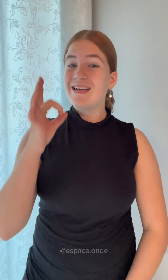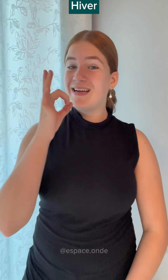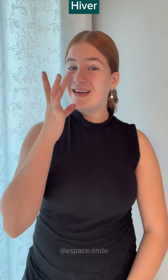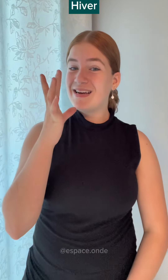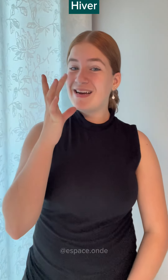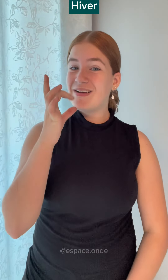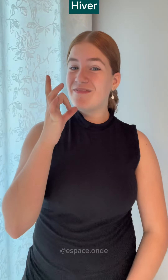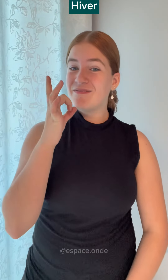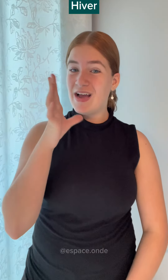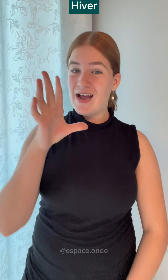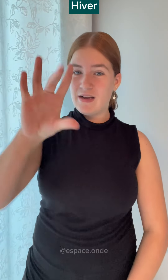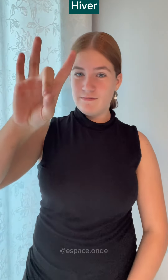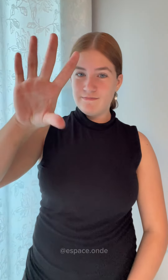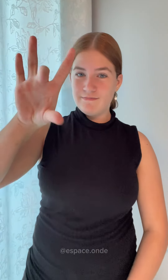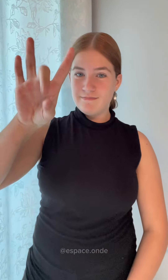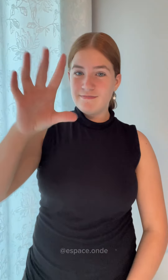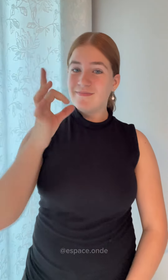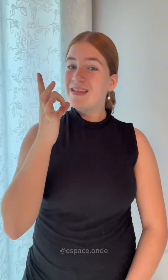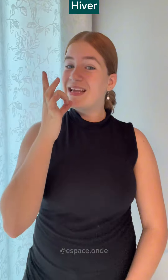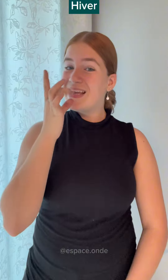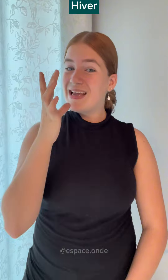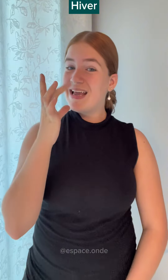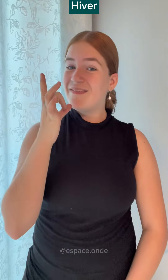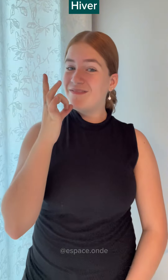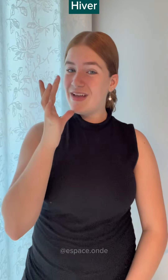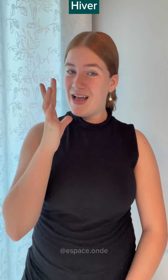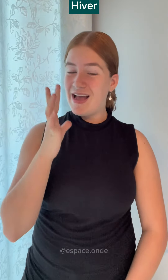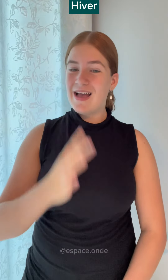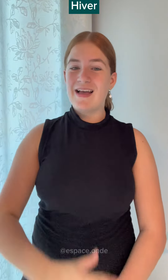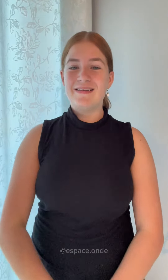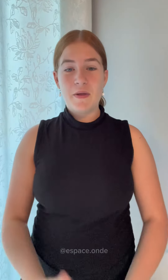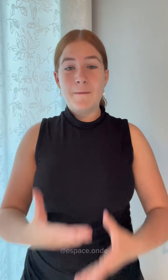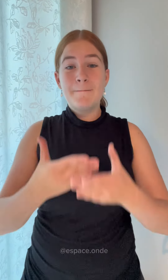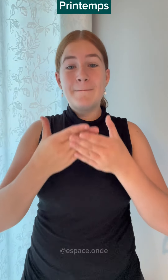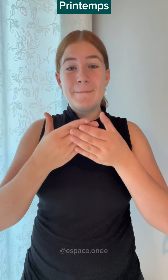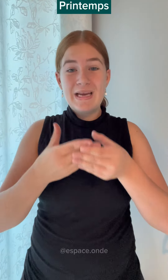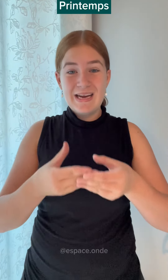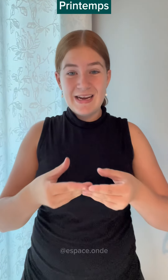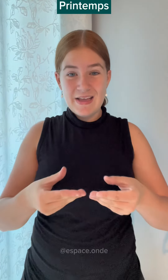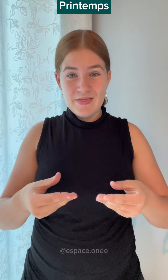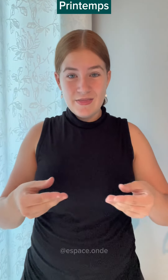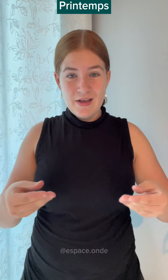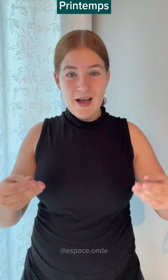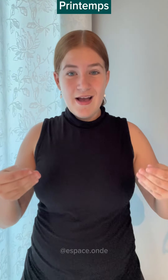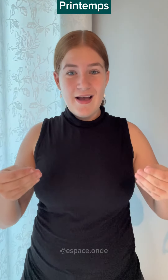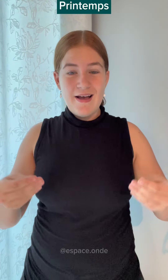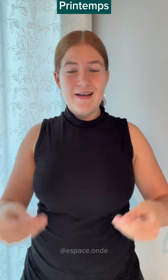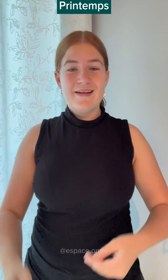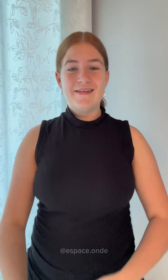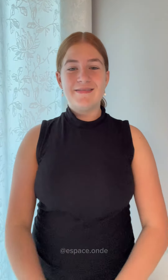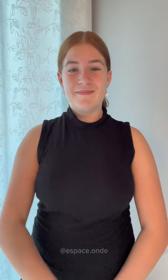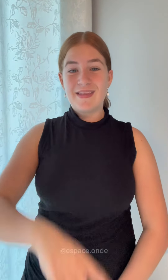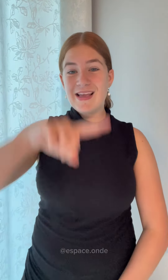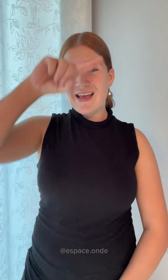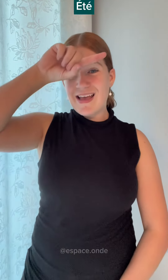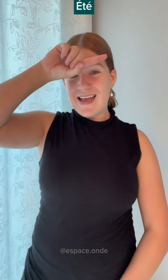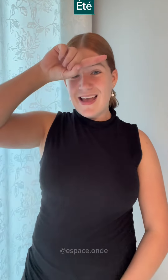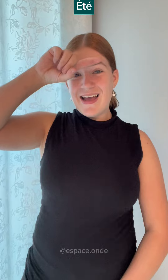automne hiver printemps été